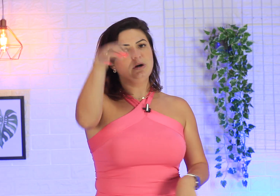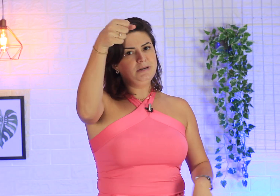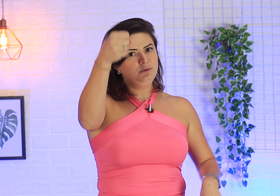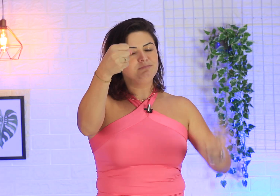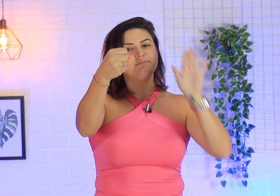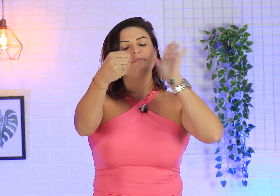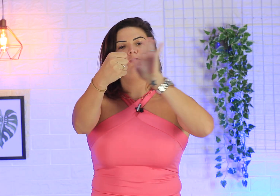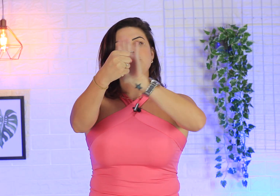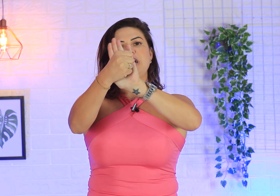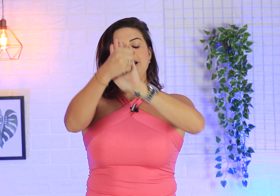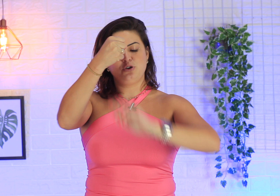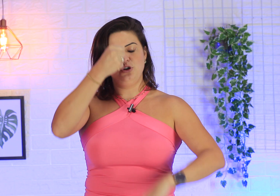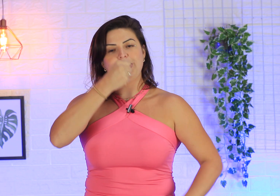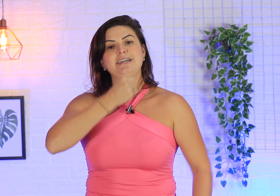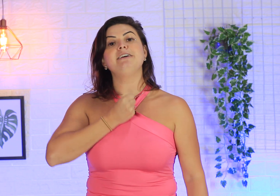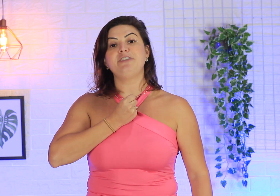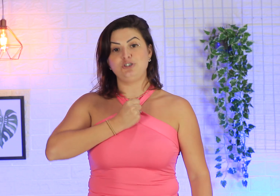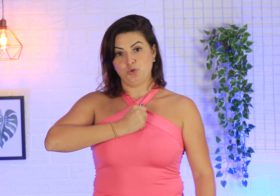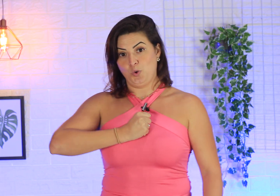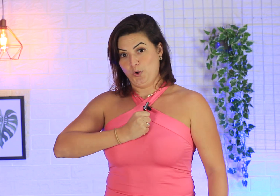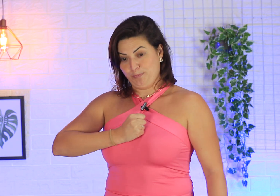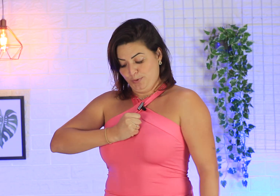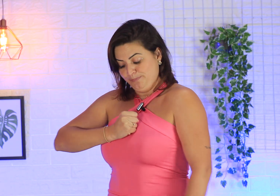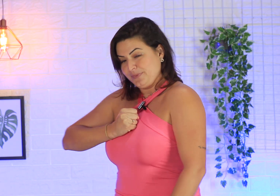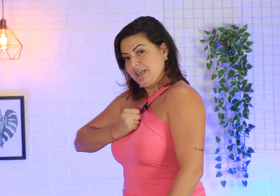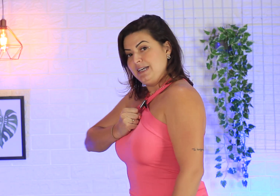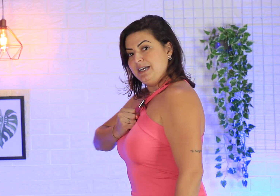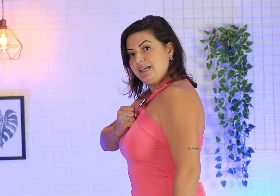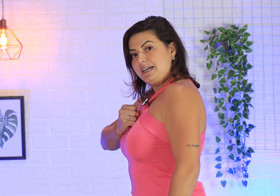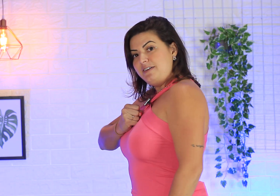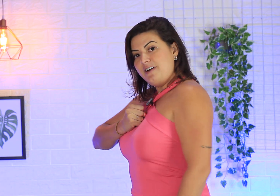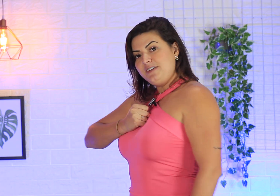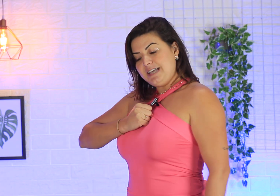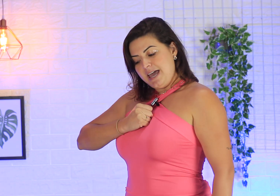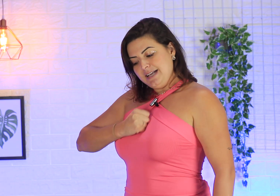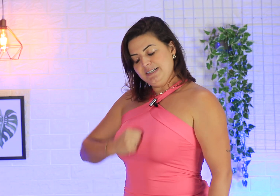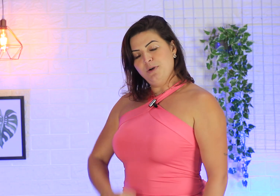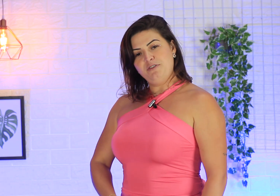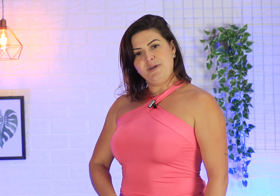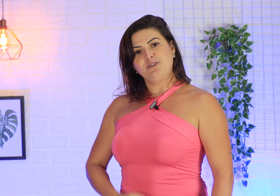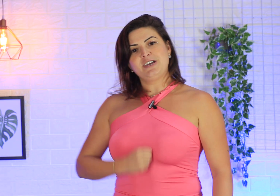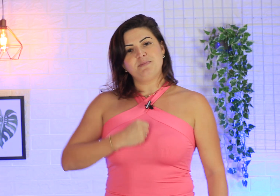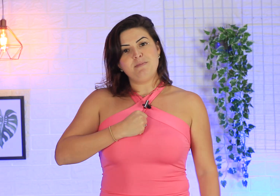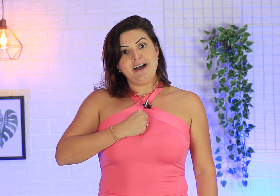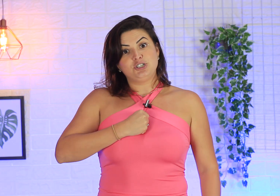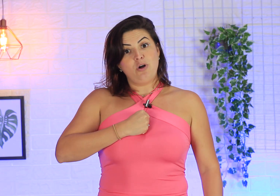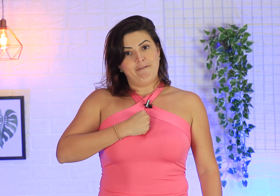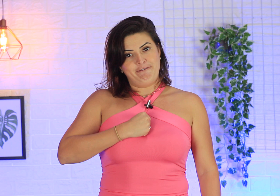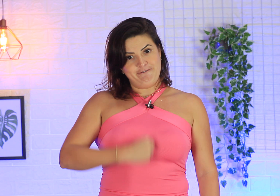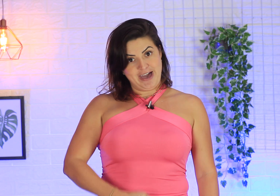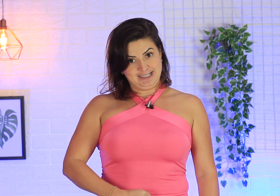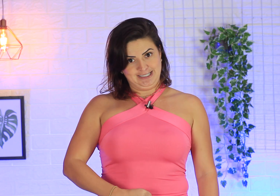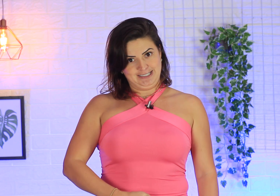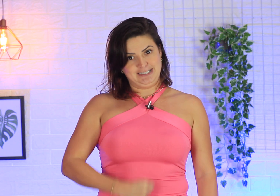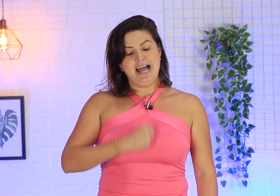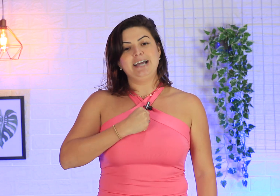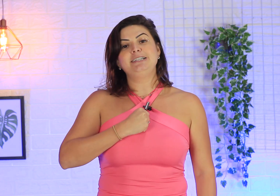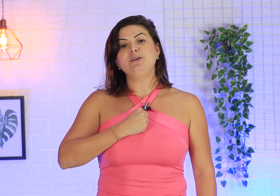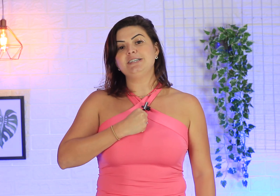sua mão, vai fechar e colocar aqui na frente do corpo. E vai fazer esse movimento aqui pra baixo, ó. Fezes, tá? Então, isso